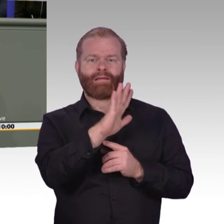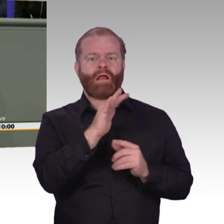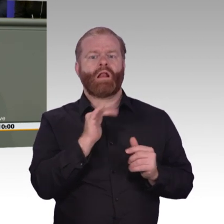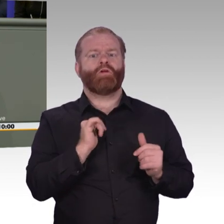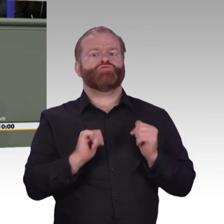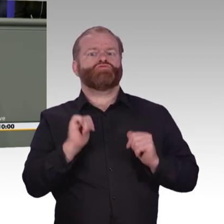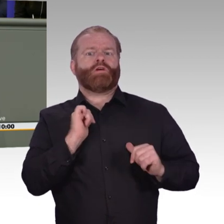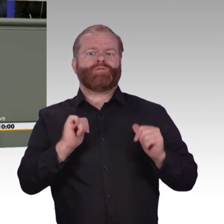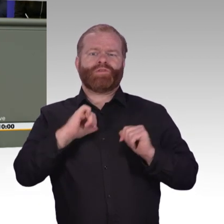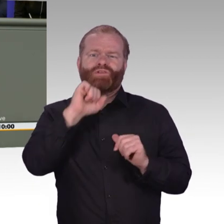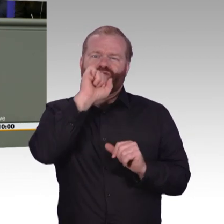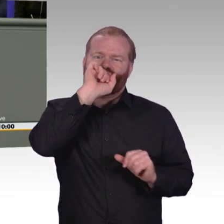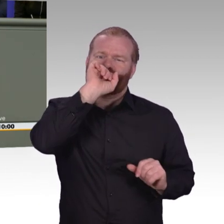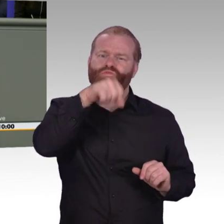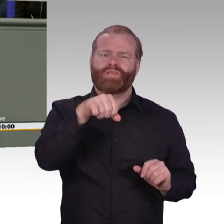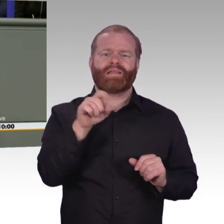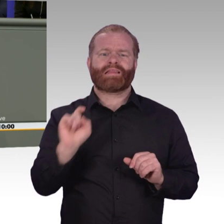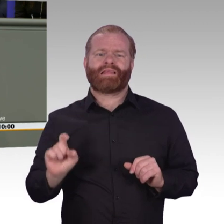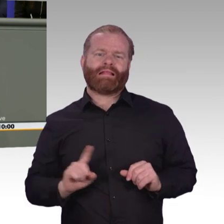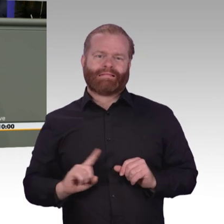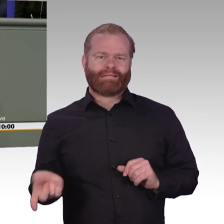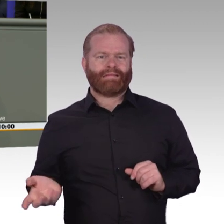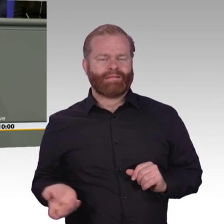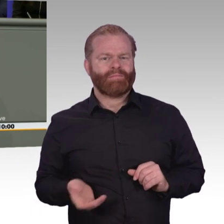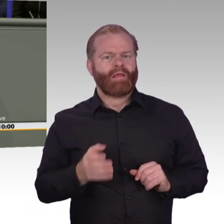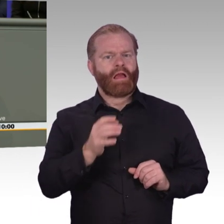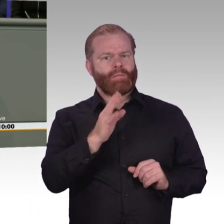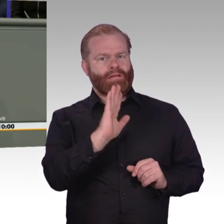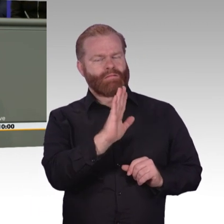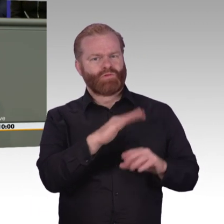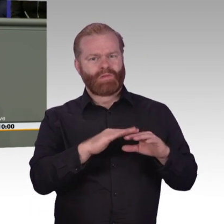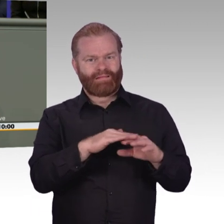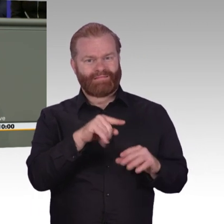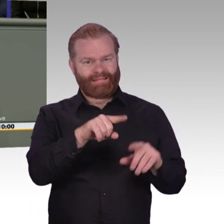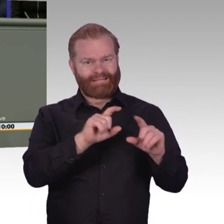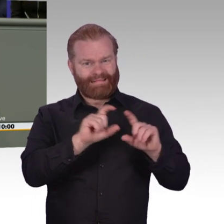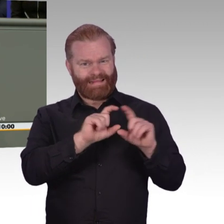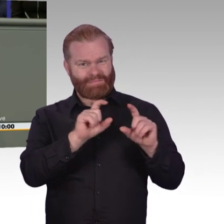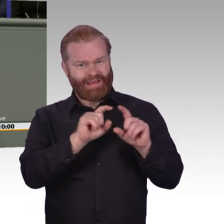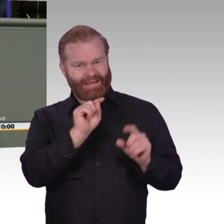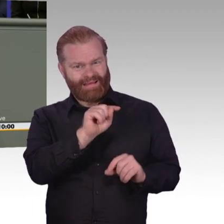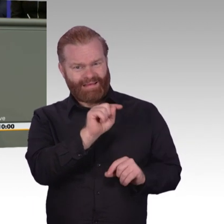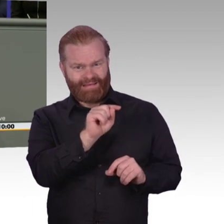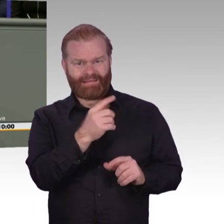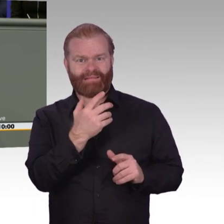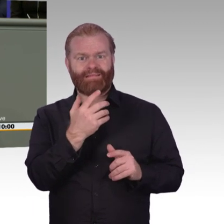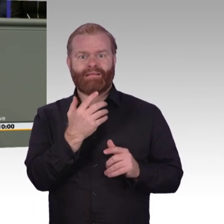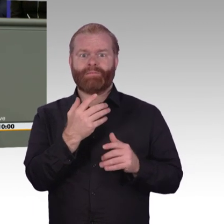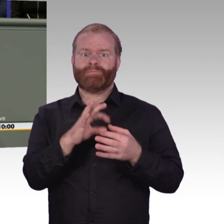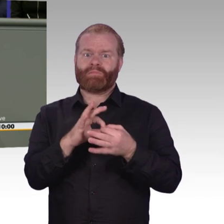Eine Lehrstelle, die mich aus Ihrer Umsetzungsstrategie buchstäblich anschreit, ist der gesamte Bereich Open